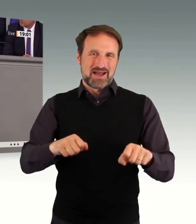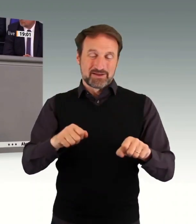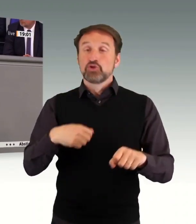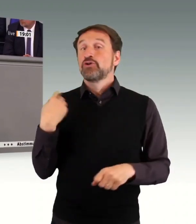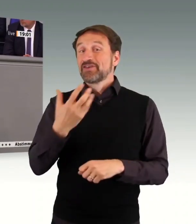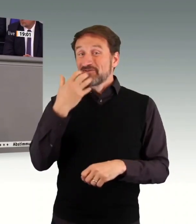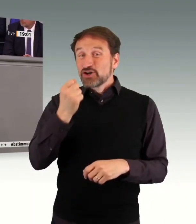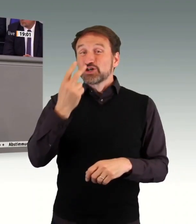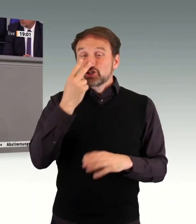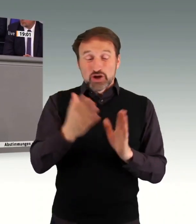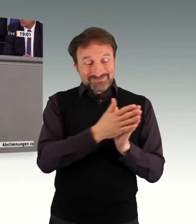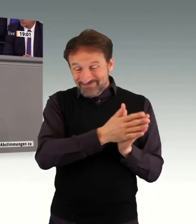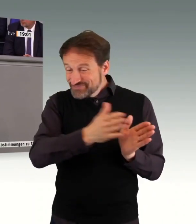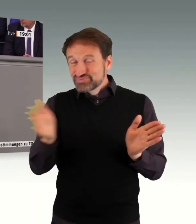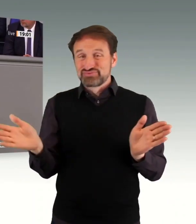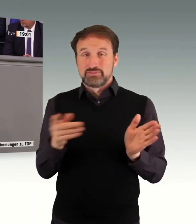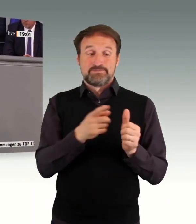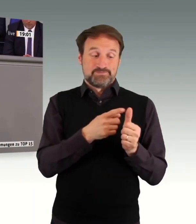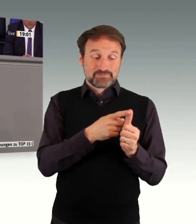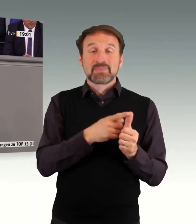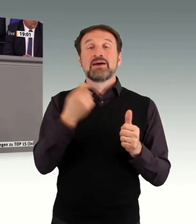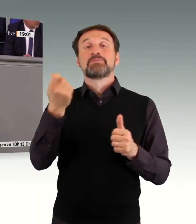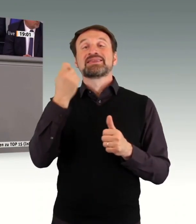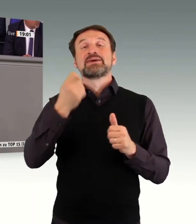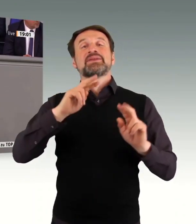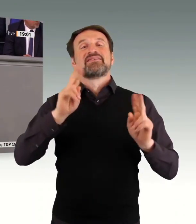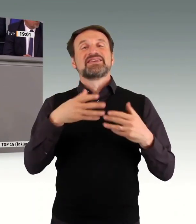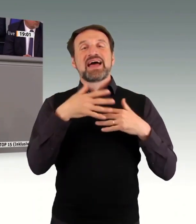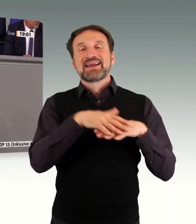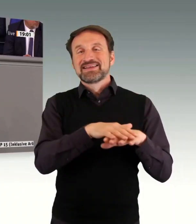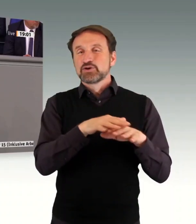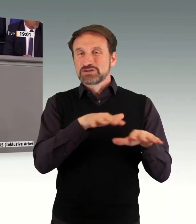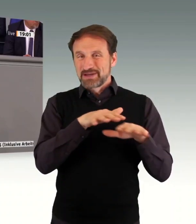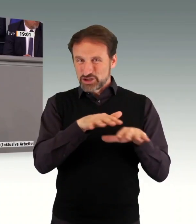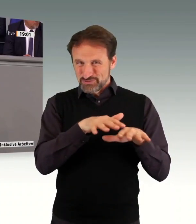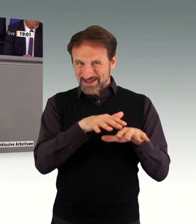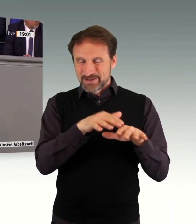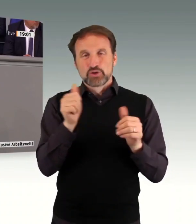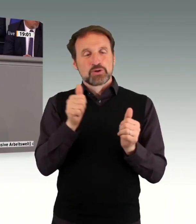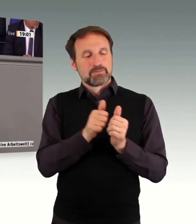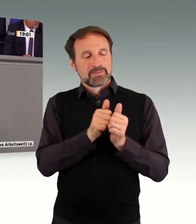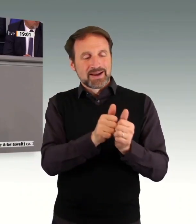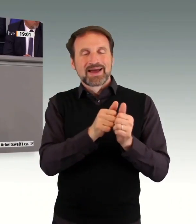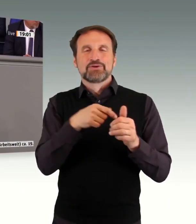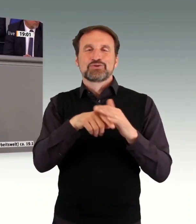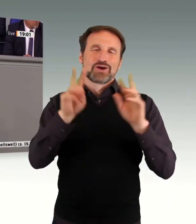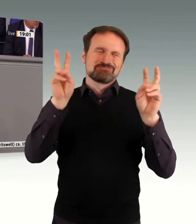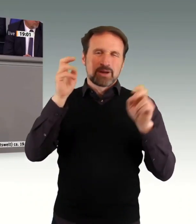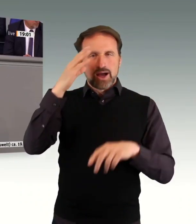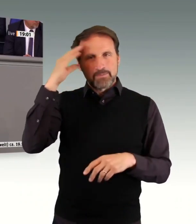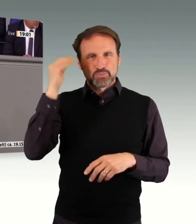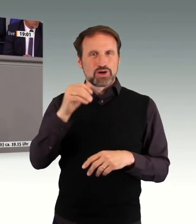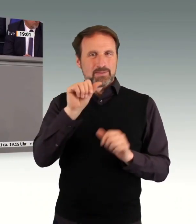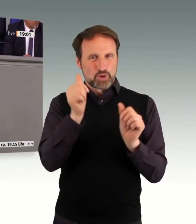beim betrieblichen Wiedereingliederungsmanagement und der Begleitung durch das Hamburger Modell, möglichst mit einer